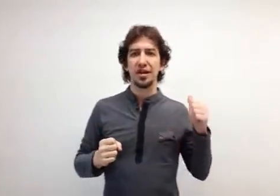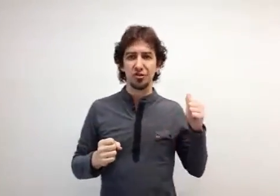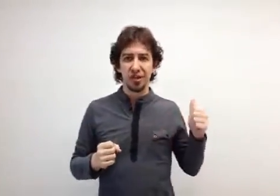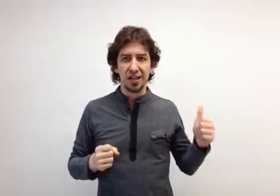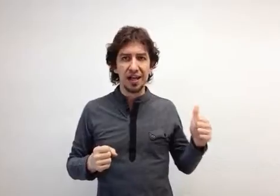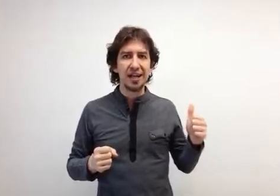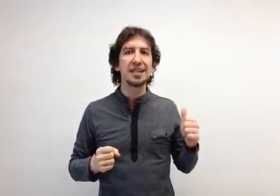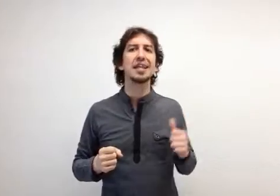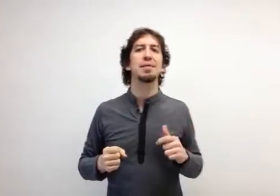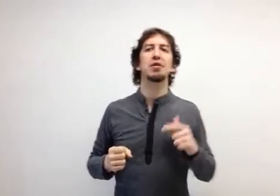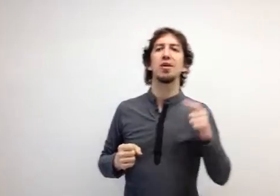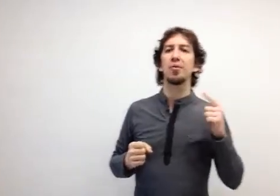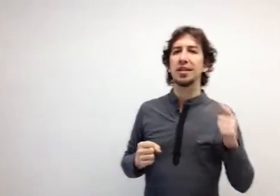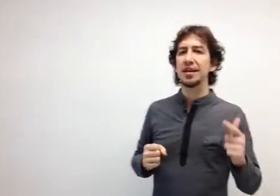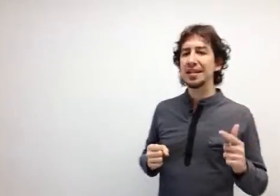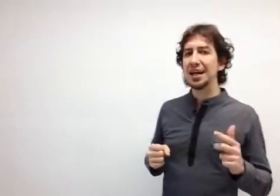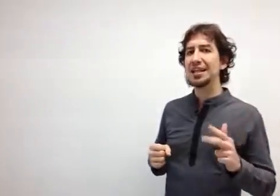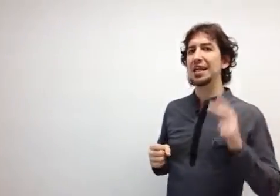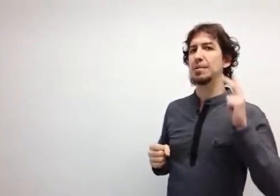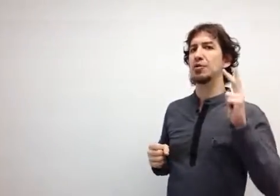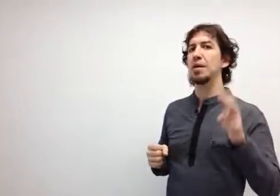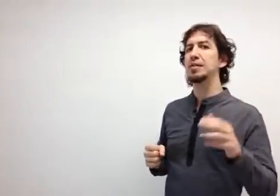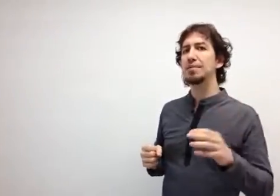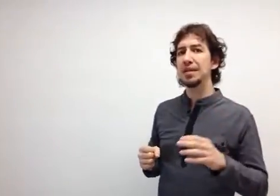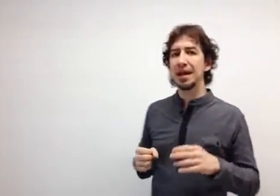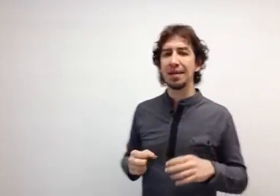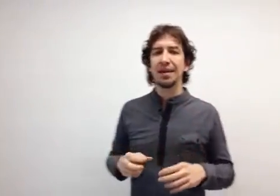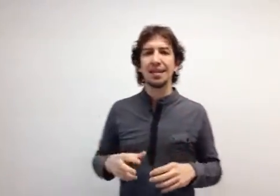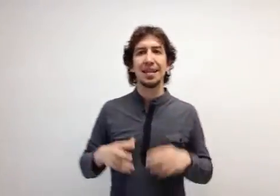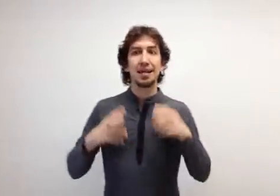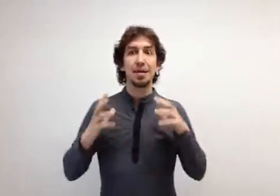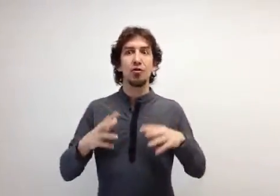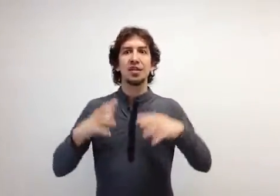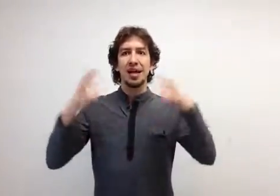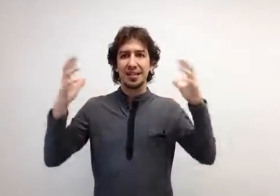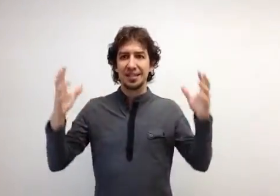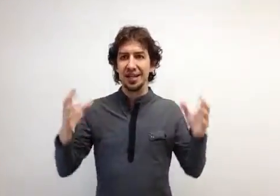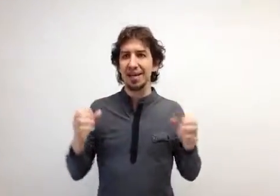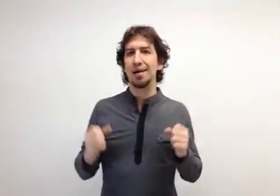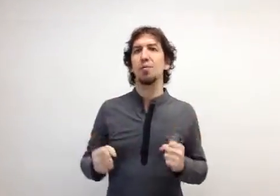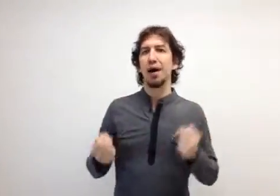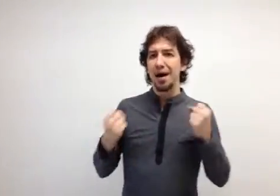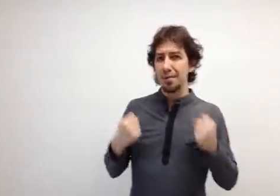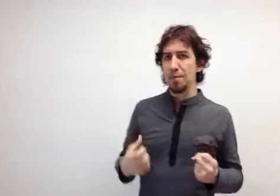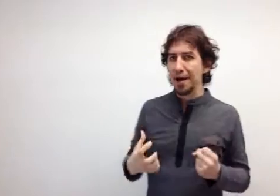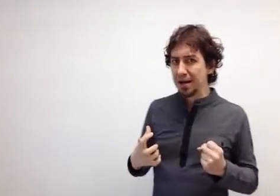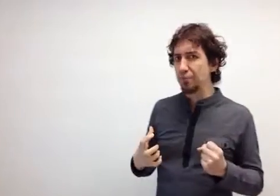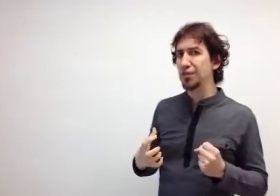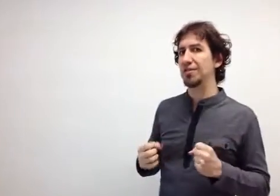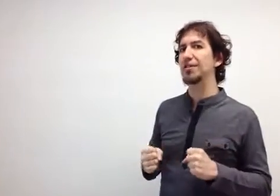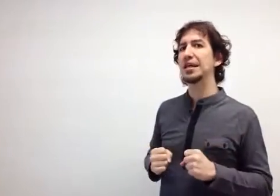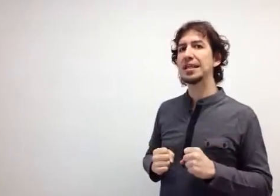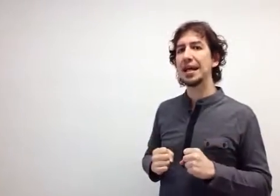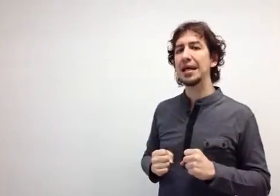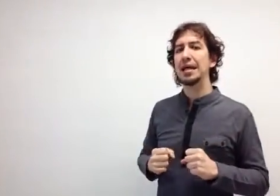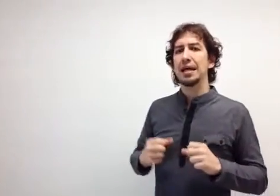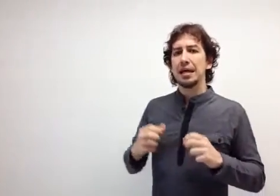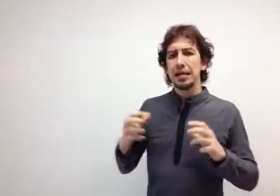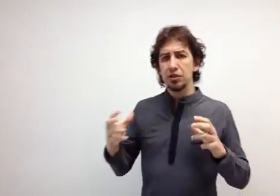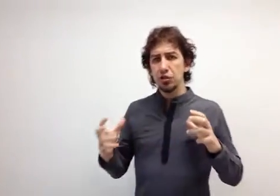rastro digital, tiene que ver con la huella digital, tiene que ver con la visibilidad, tiene que ver con esa arseada reputación digital y son